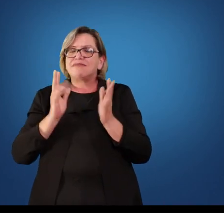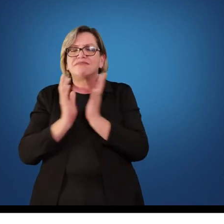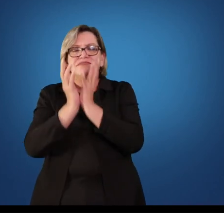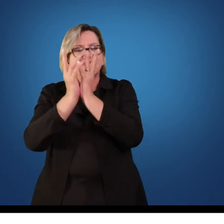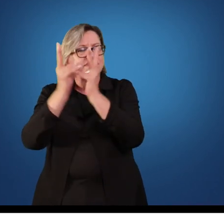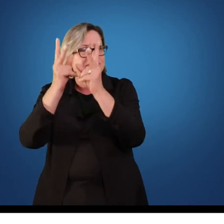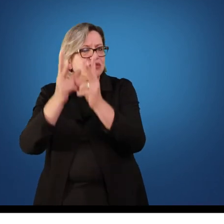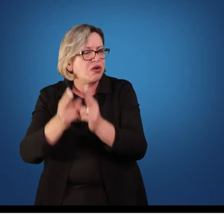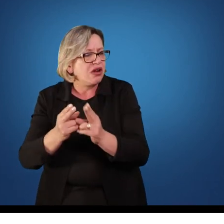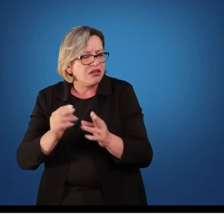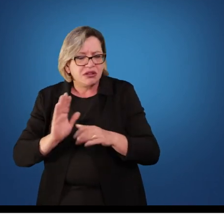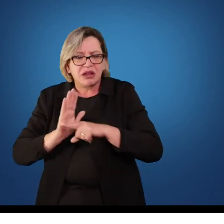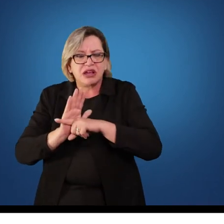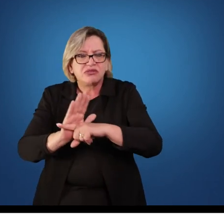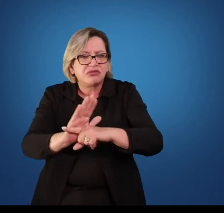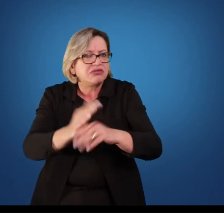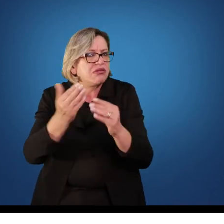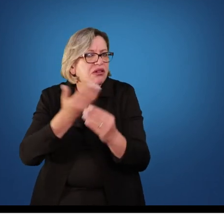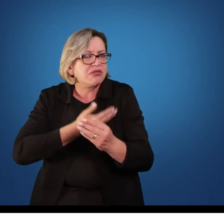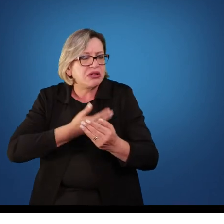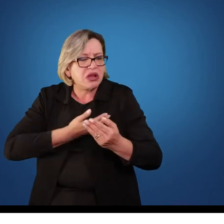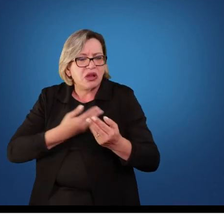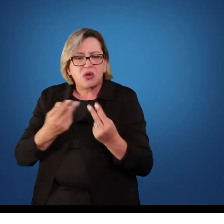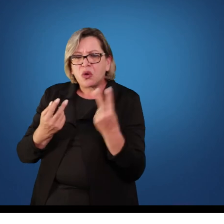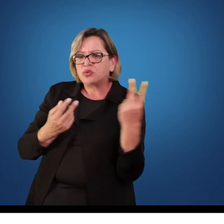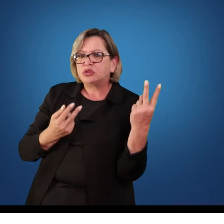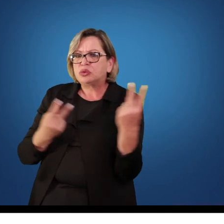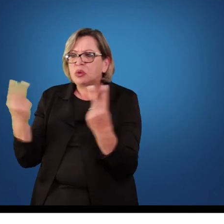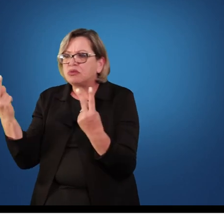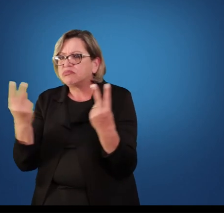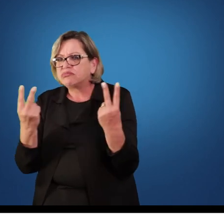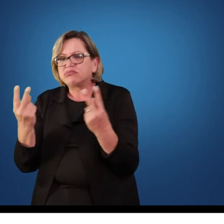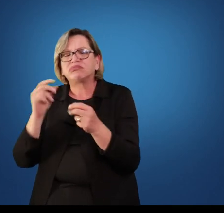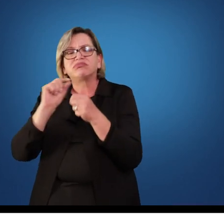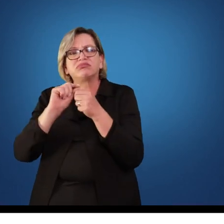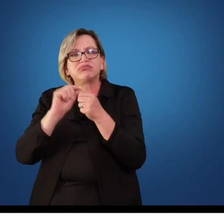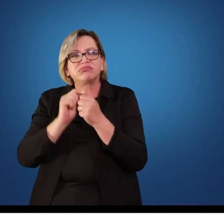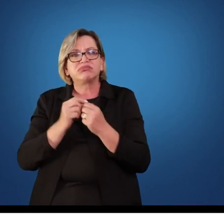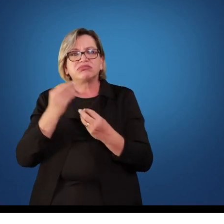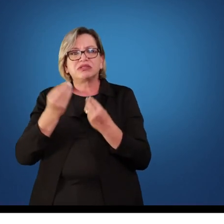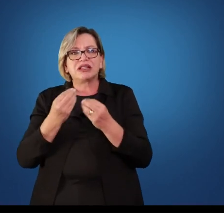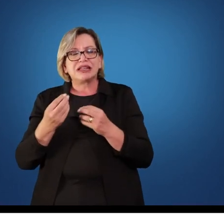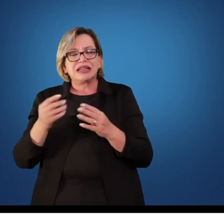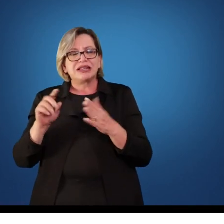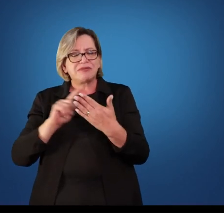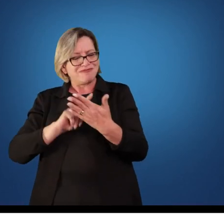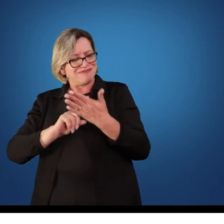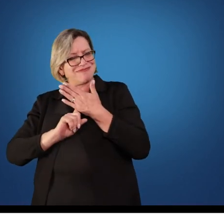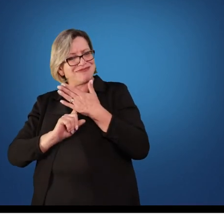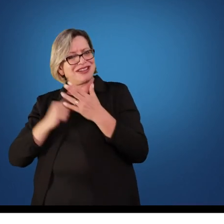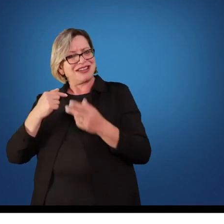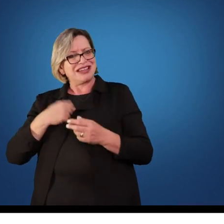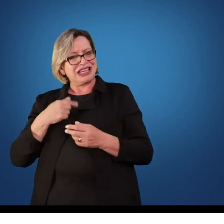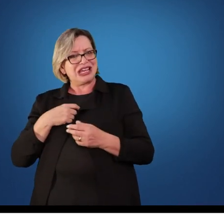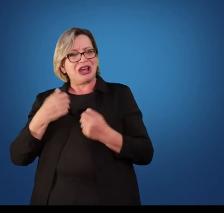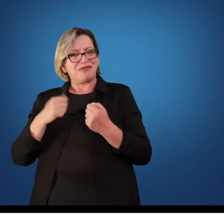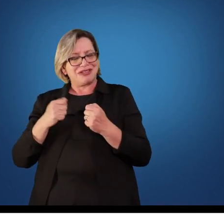colegas, para fazer um trabalho em dupla com alguém para fazer um exercício. E isso me mostrou que eu tenho que estar disposto à mudança.